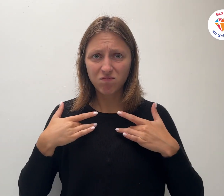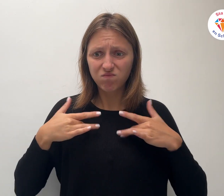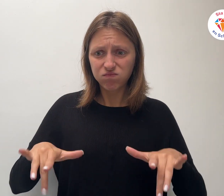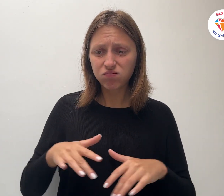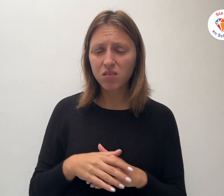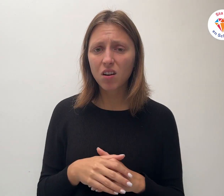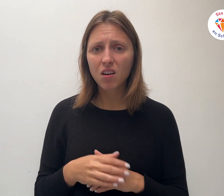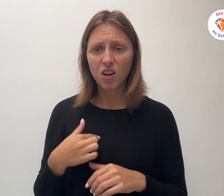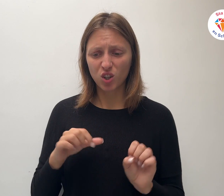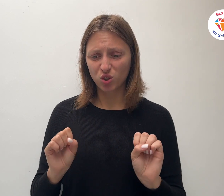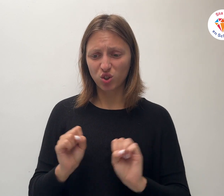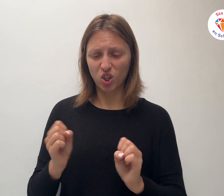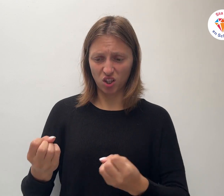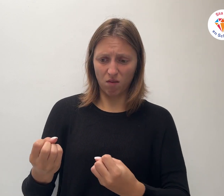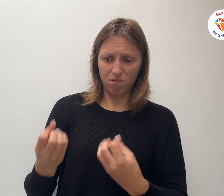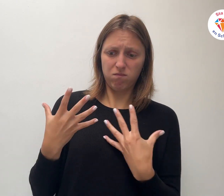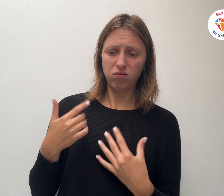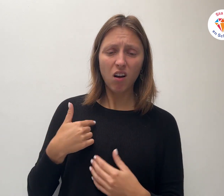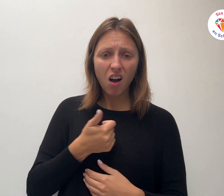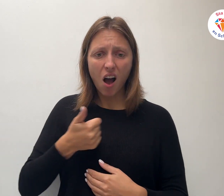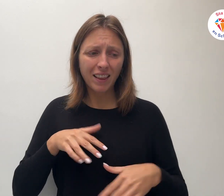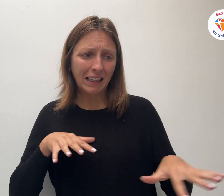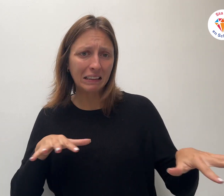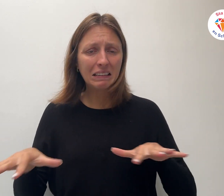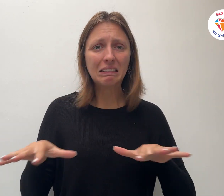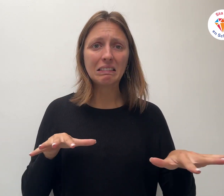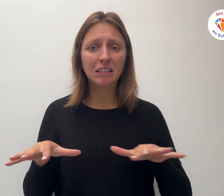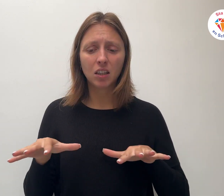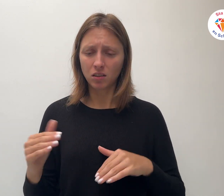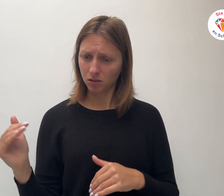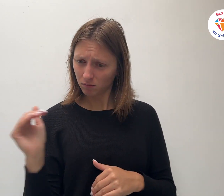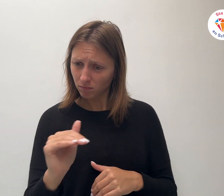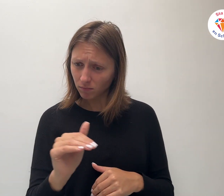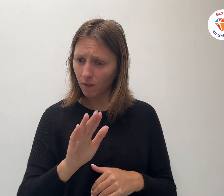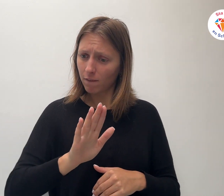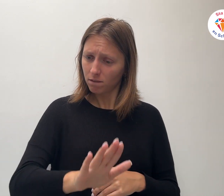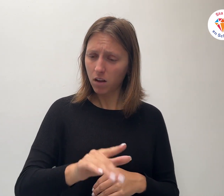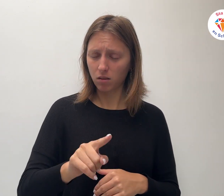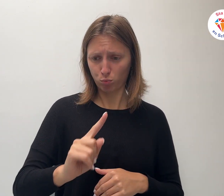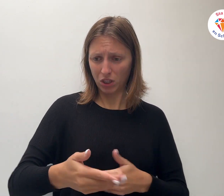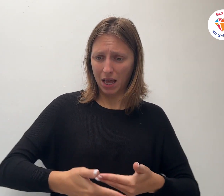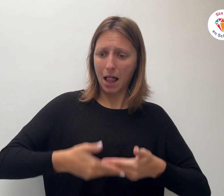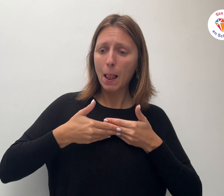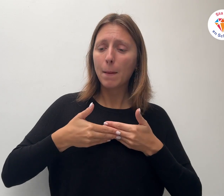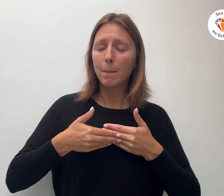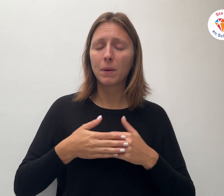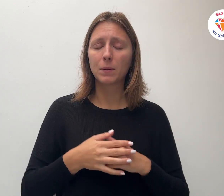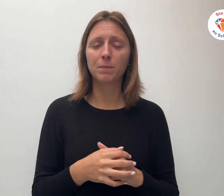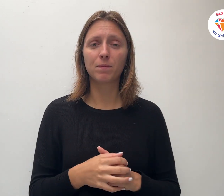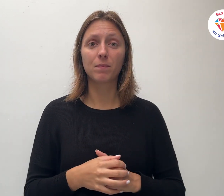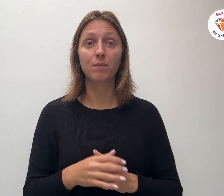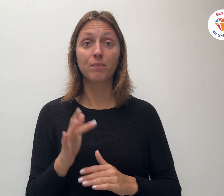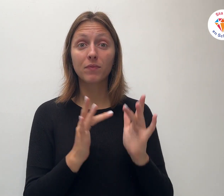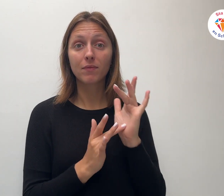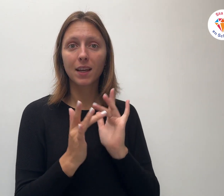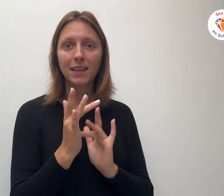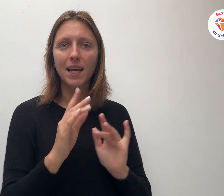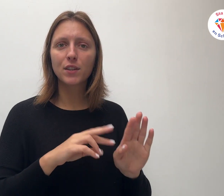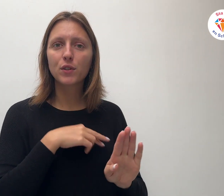zuster mij alleen laat bedienen? Zeg toch tegen haar dat ze mij helpt. Jezus antwoordde en zei tegen haar,